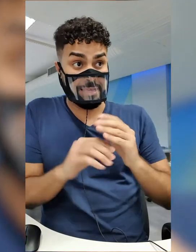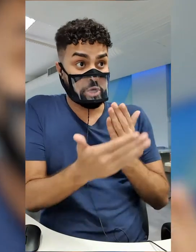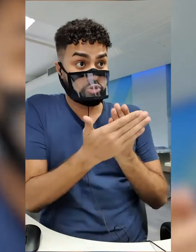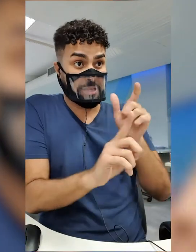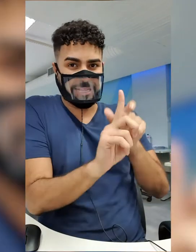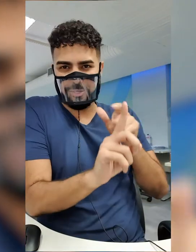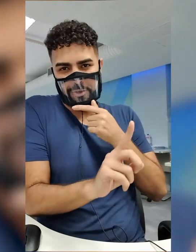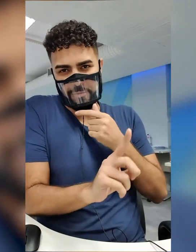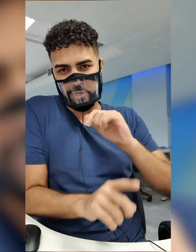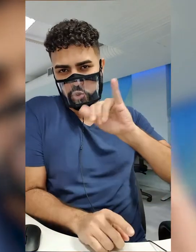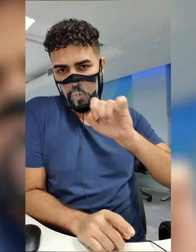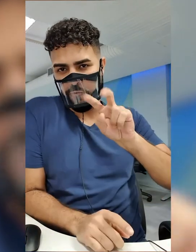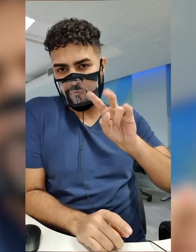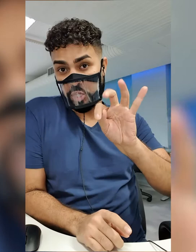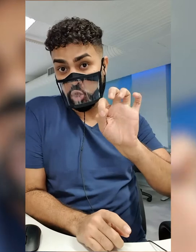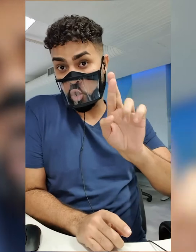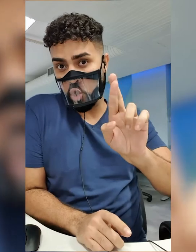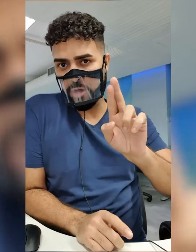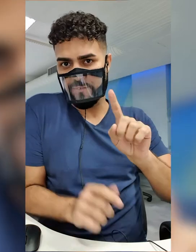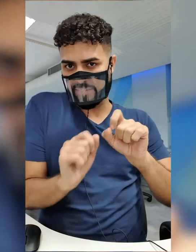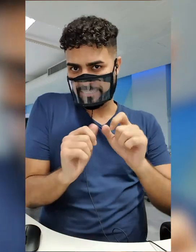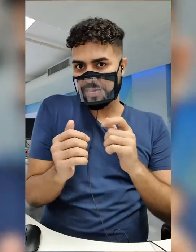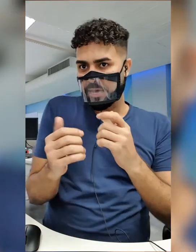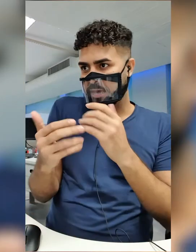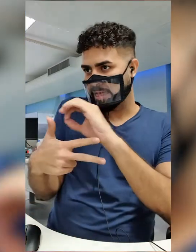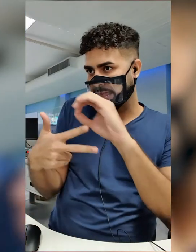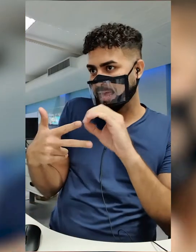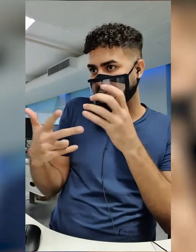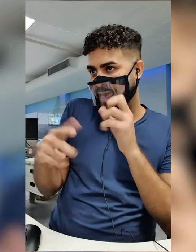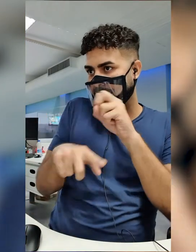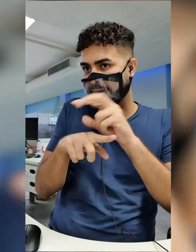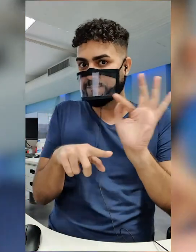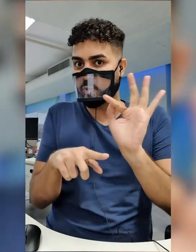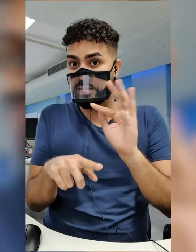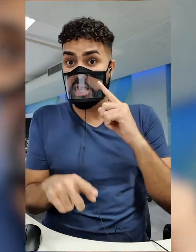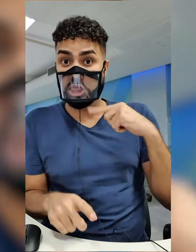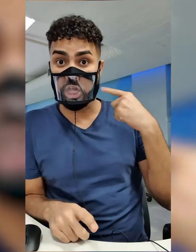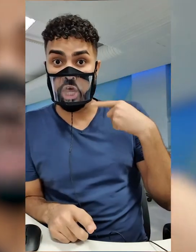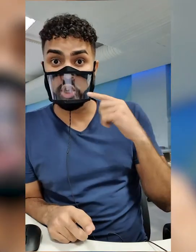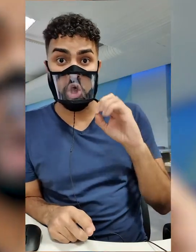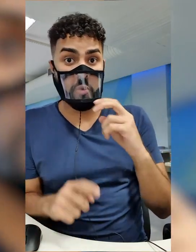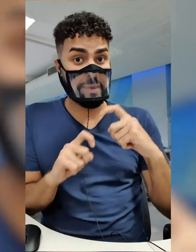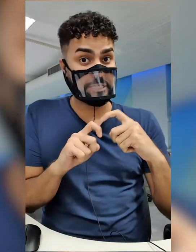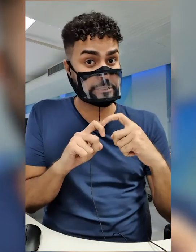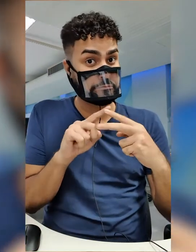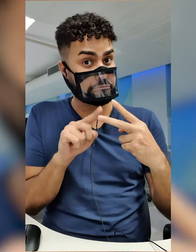O estudante João Vitor Grigoleto, que vai fazer o Enem com o objetivo de cursar Direito ou Medicina, disse que tem mais